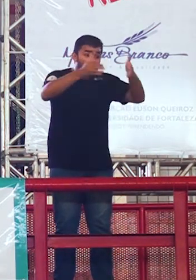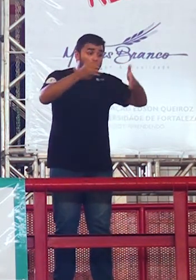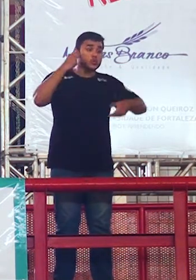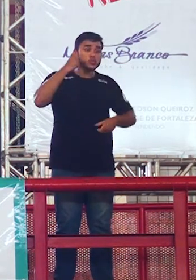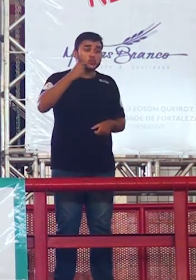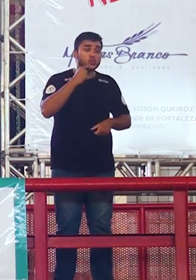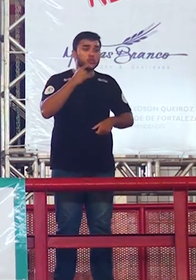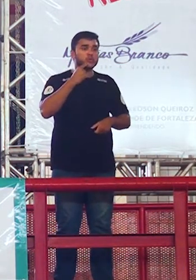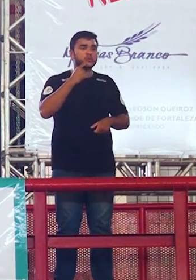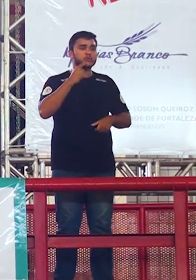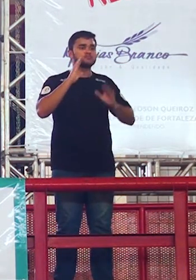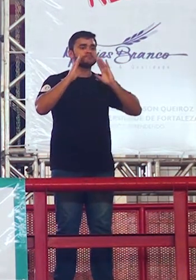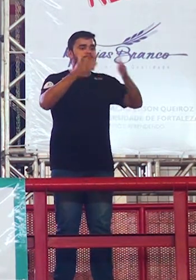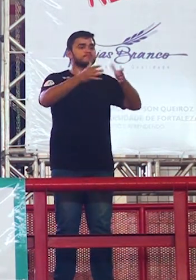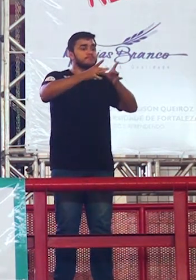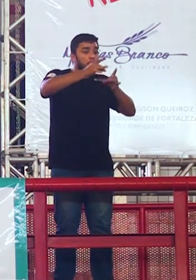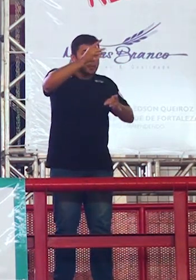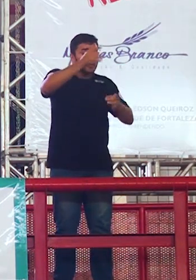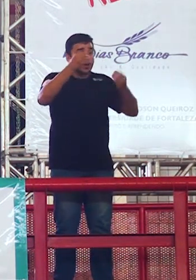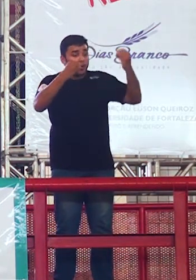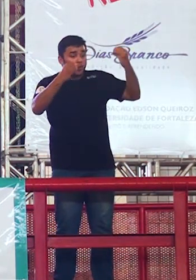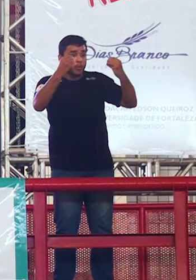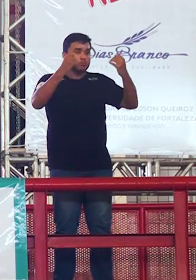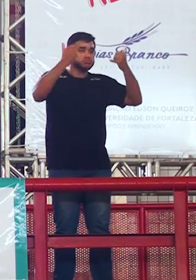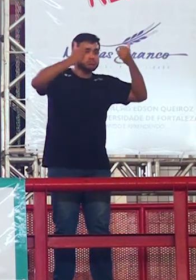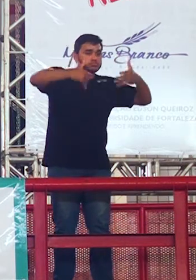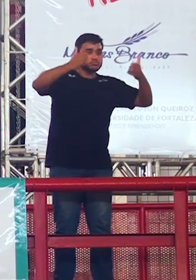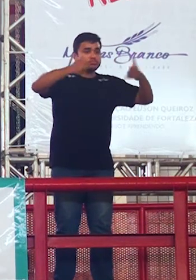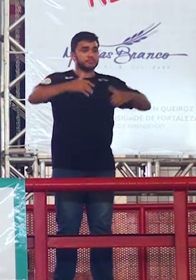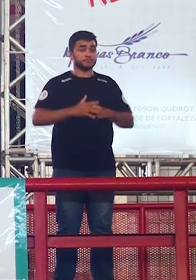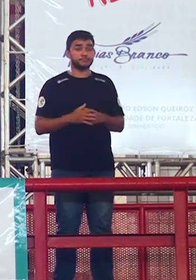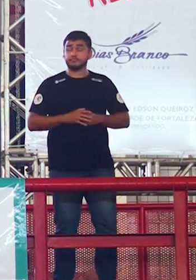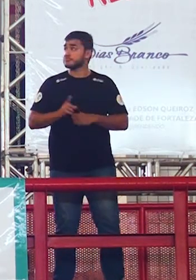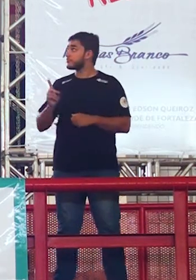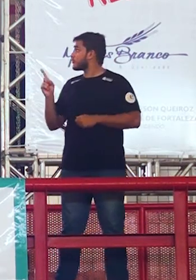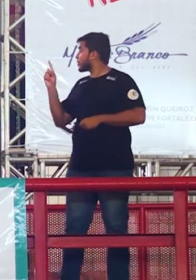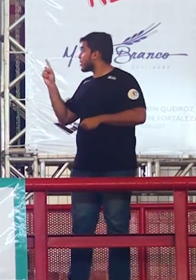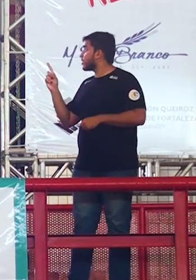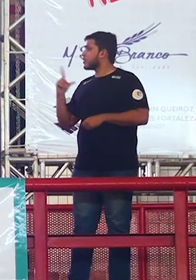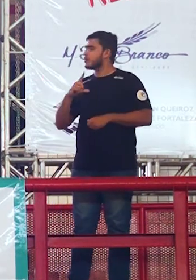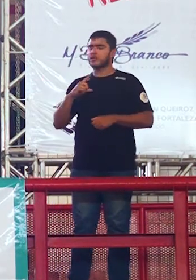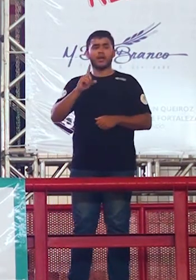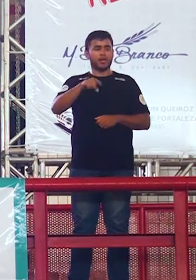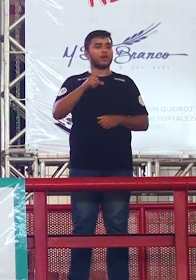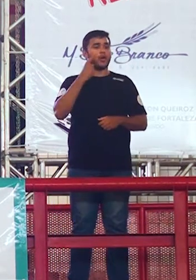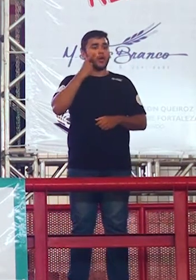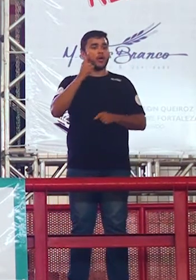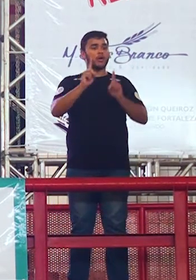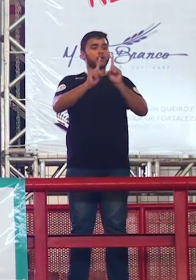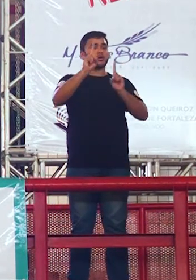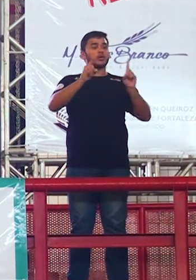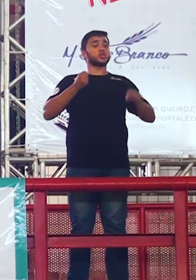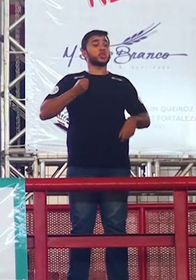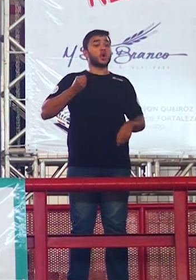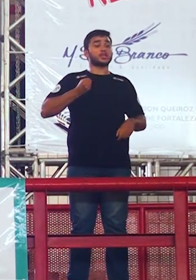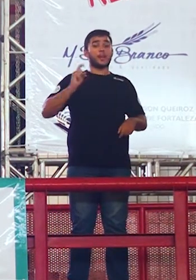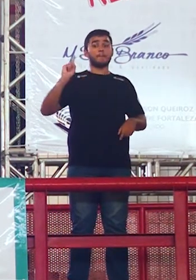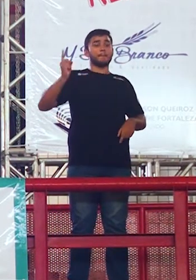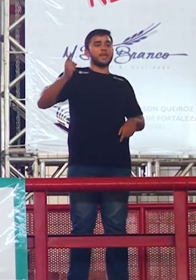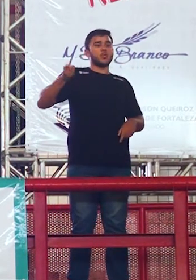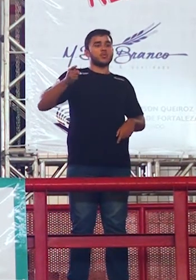você entende porque o número foi tão baixo de redações nota mil